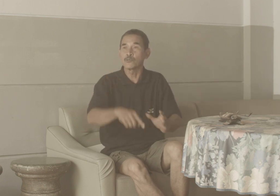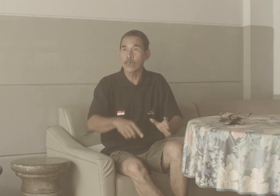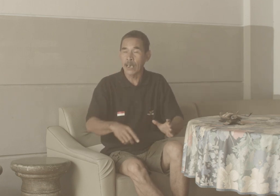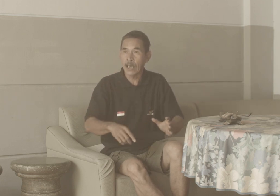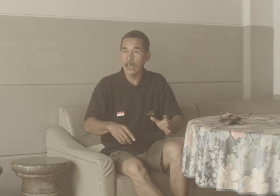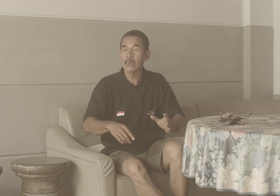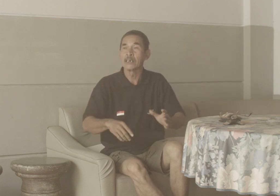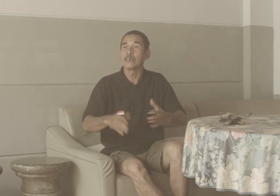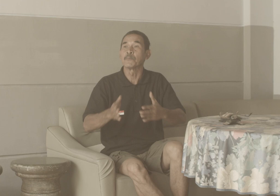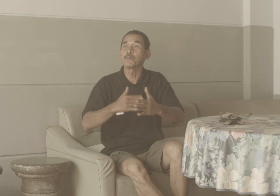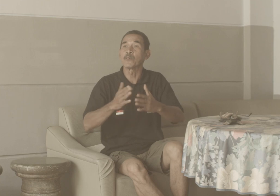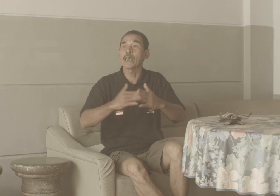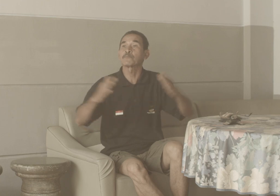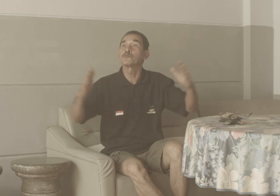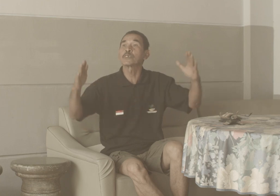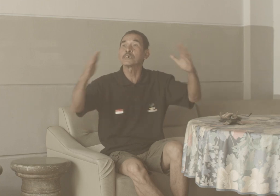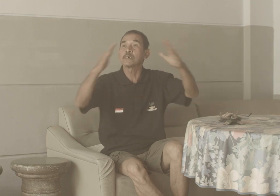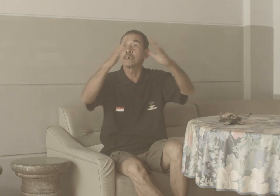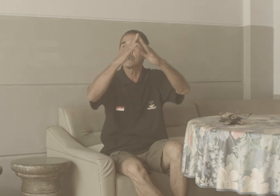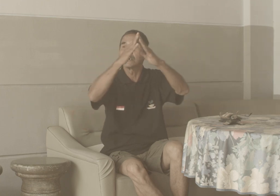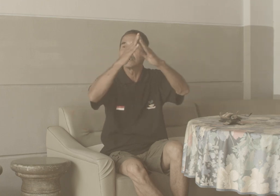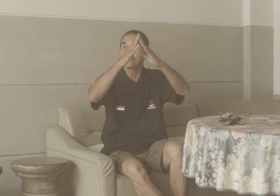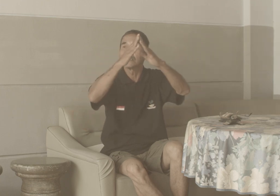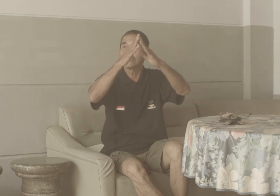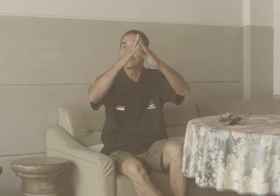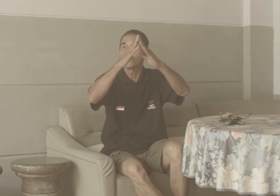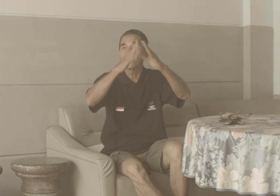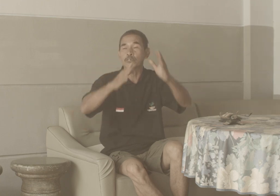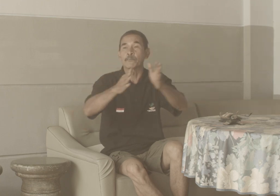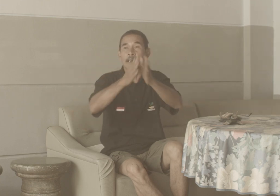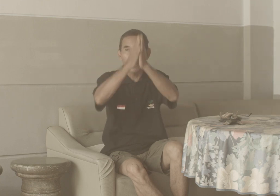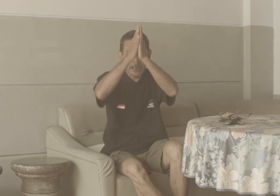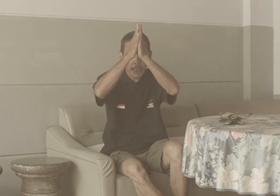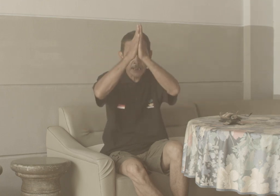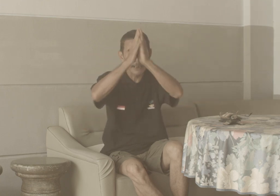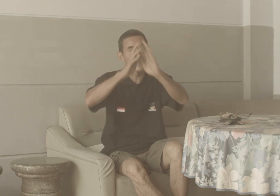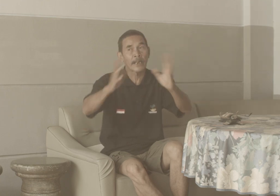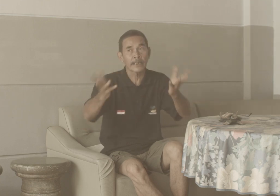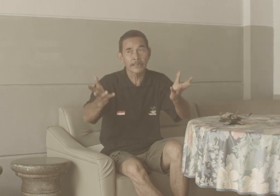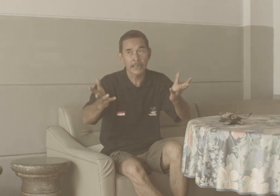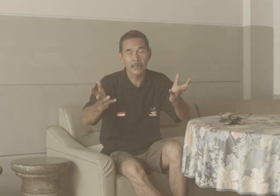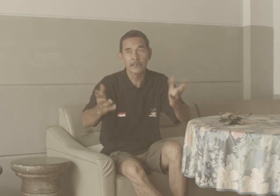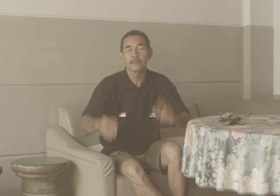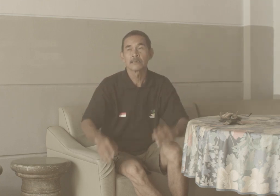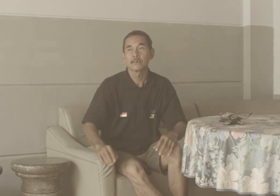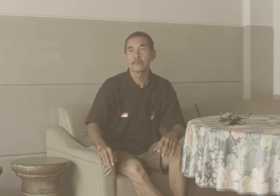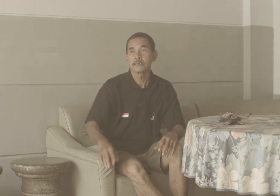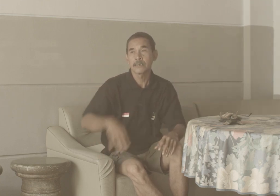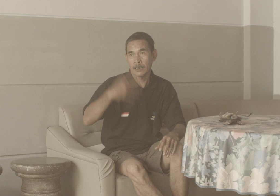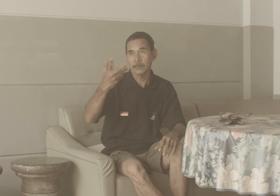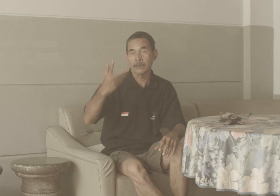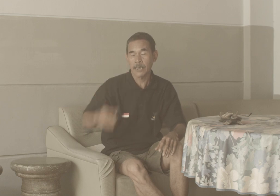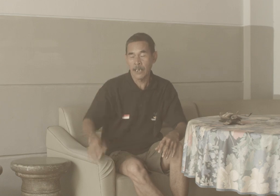juga Membuat Puril Untuk Semayangan Dan sebagainya Singkat cerita